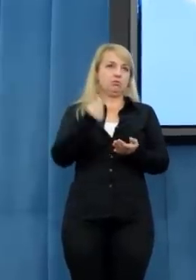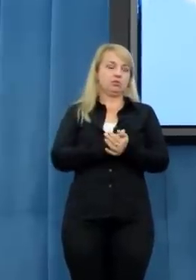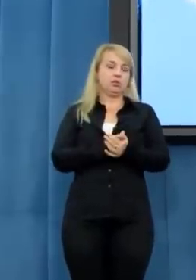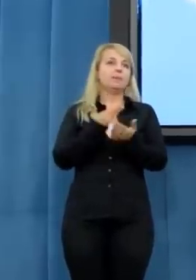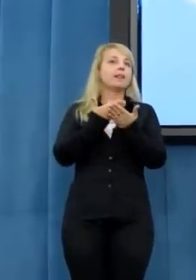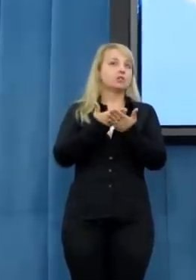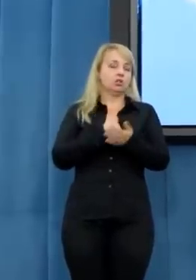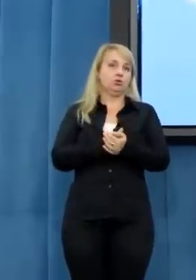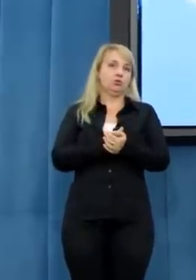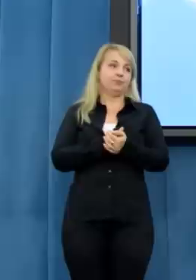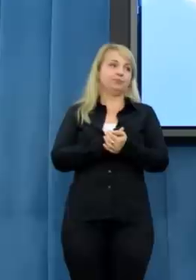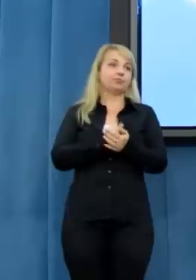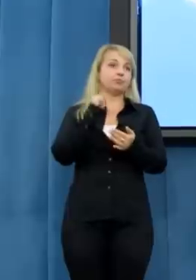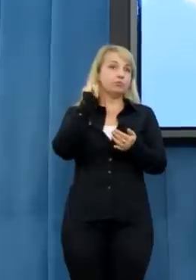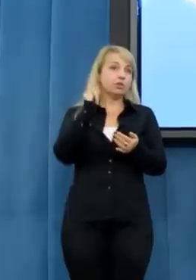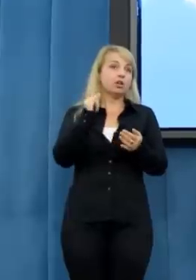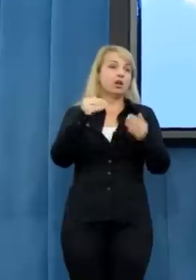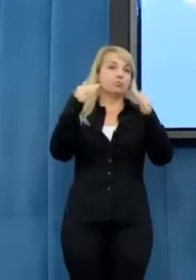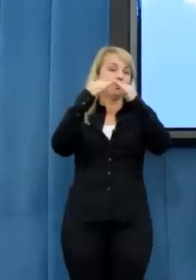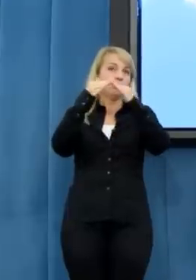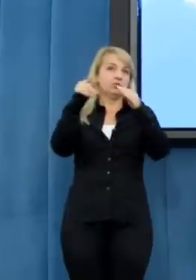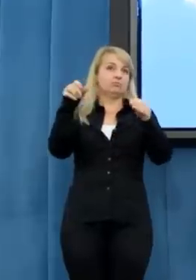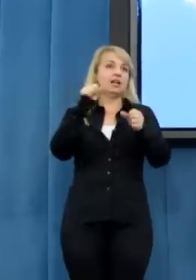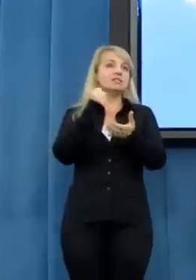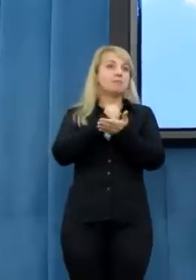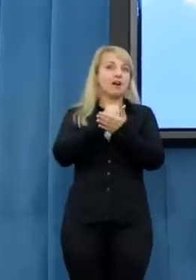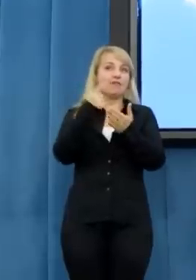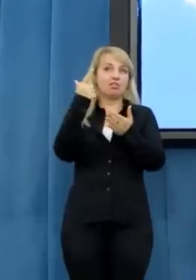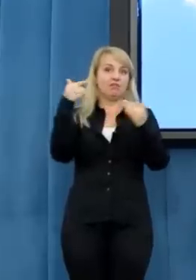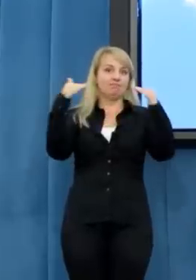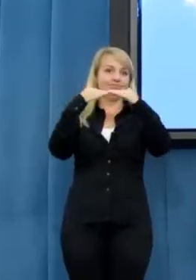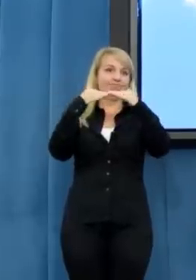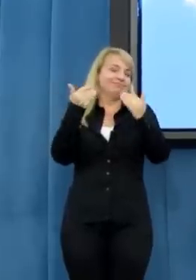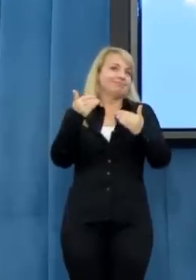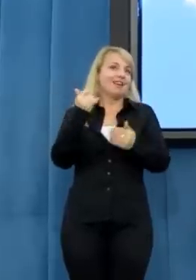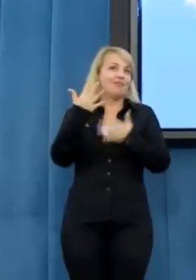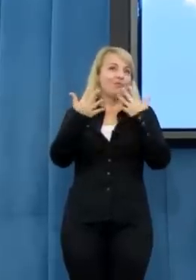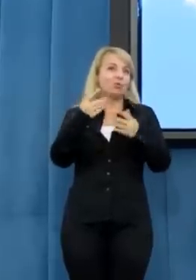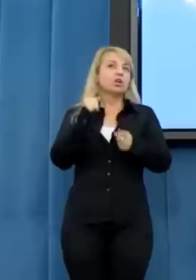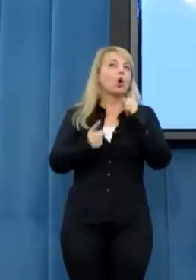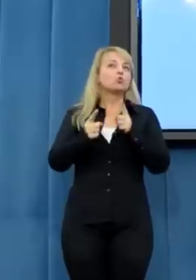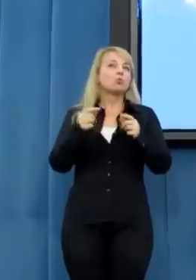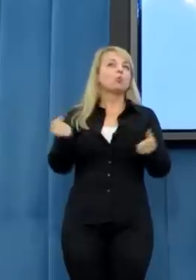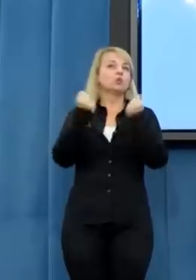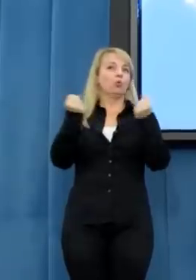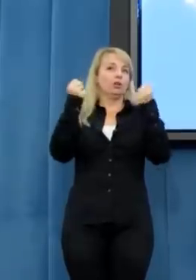tę sprawę, na działalność tej